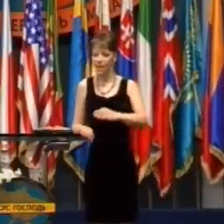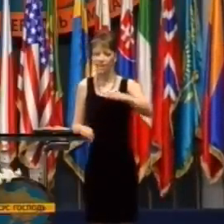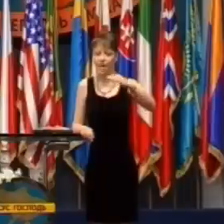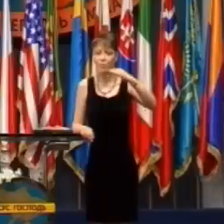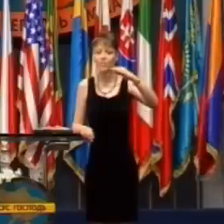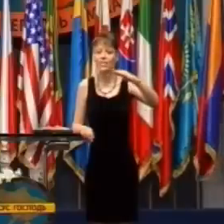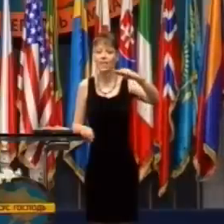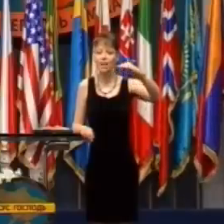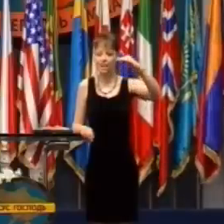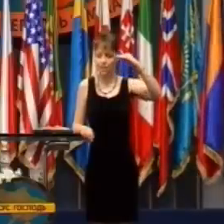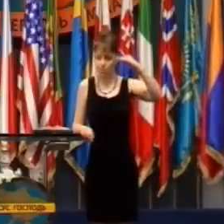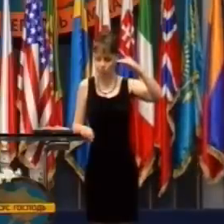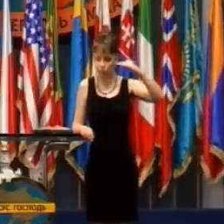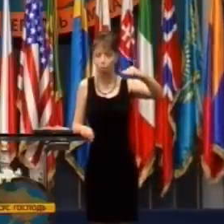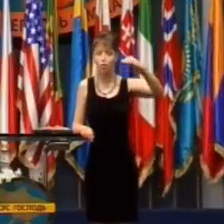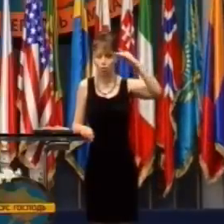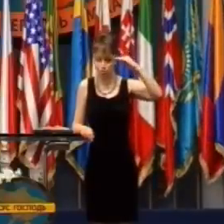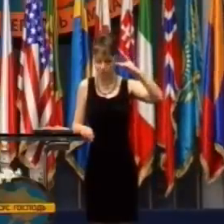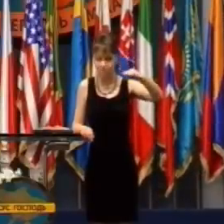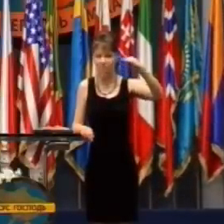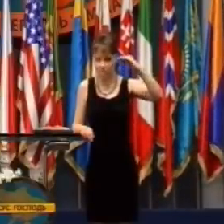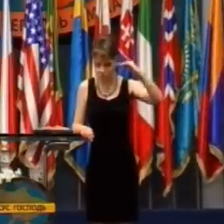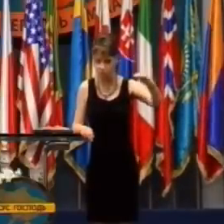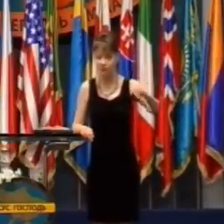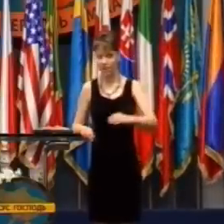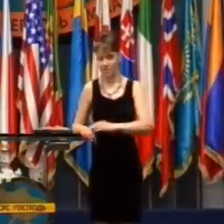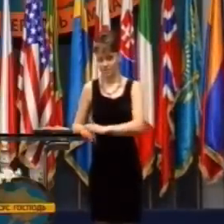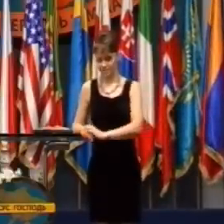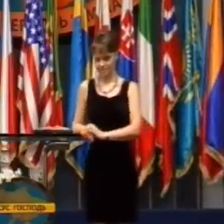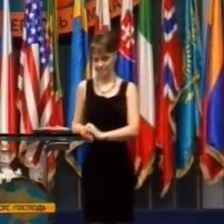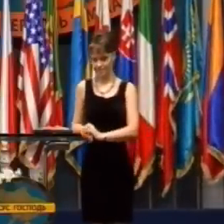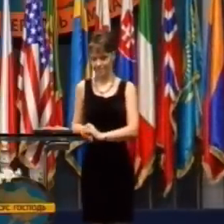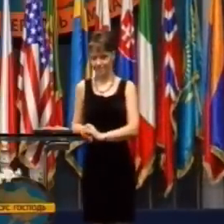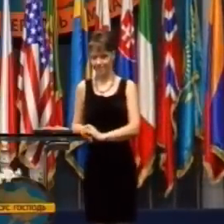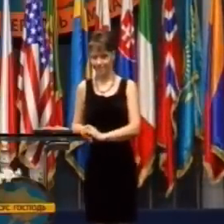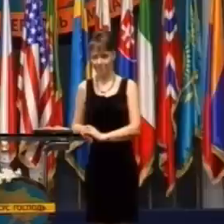je určená tým, čomu veríš práve teraz.